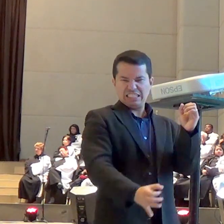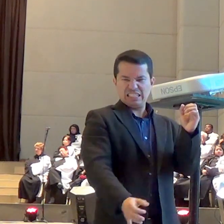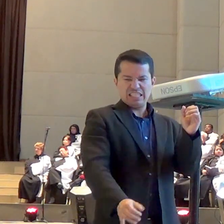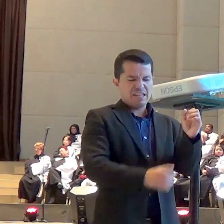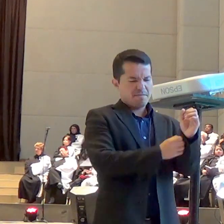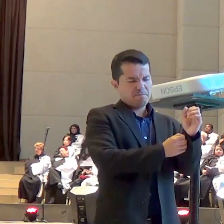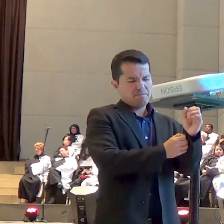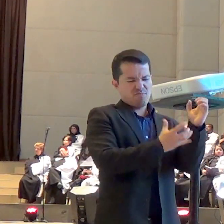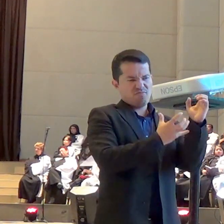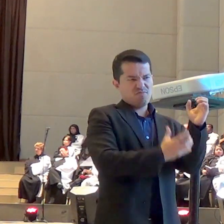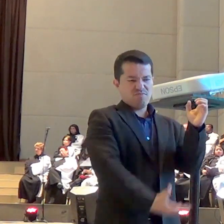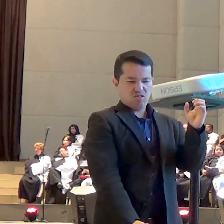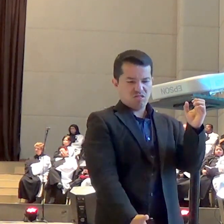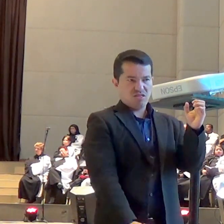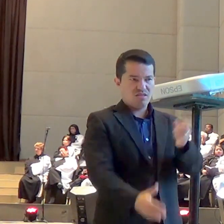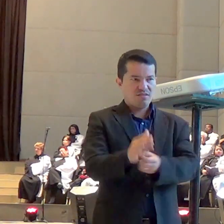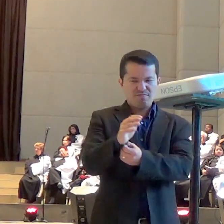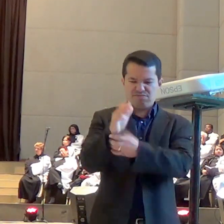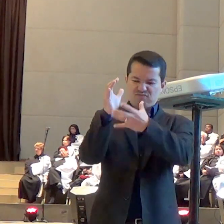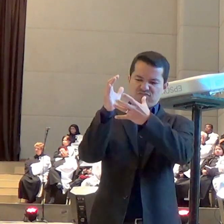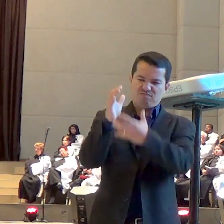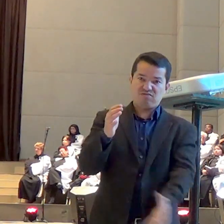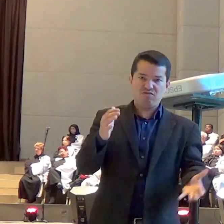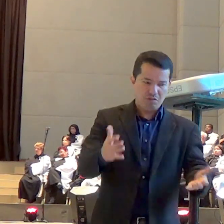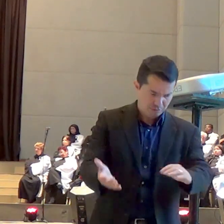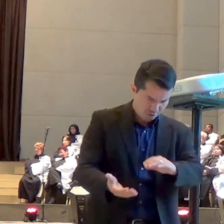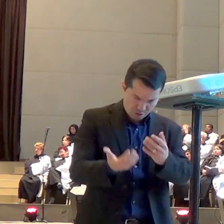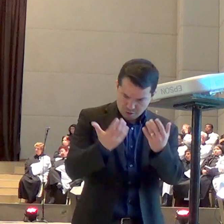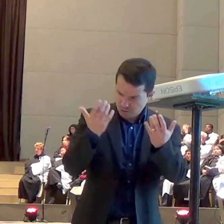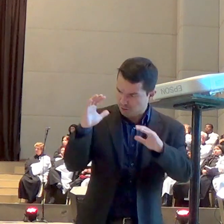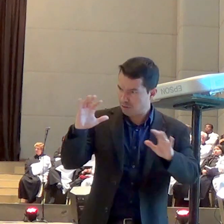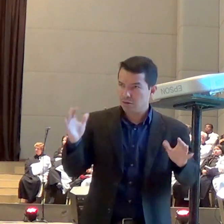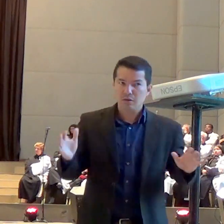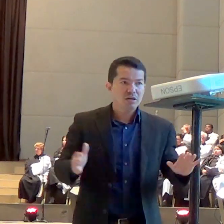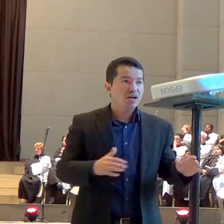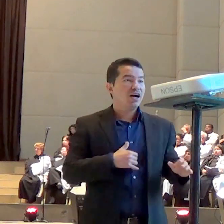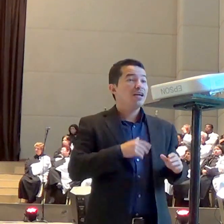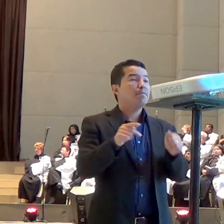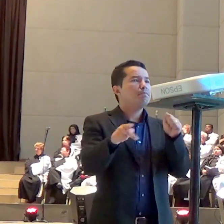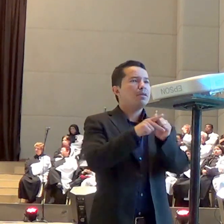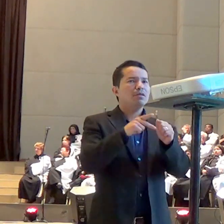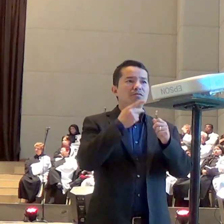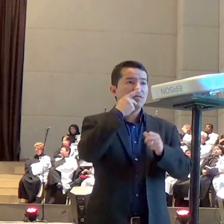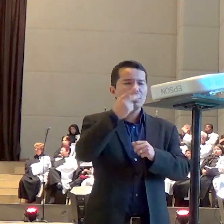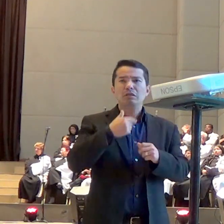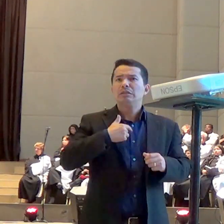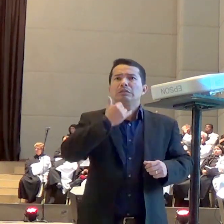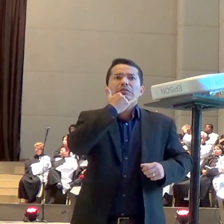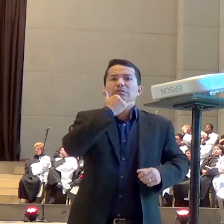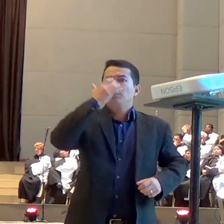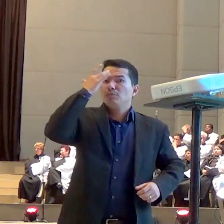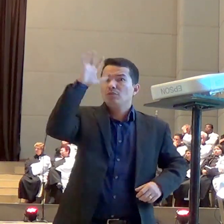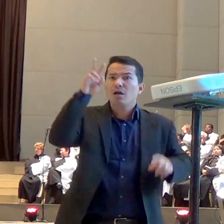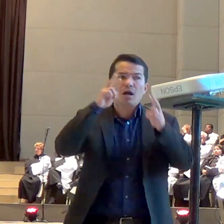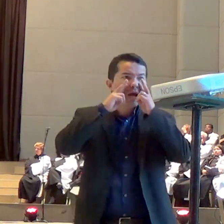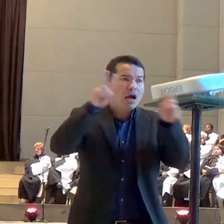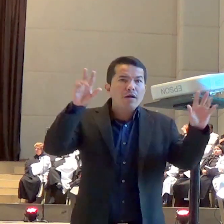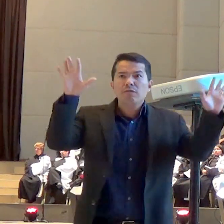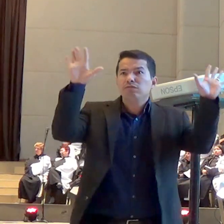mãos ele é liberto e ele diz eu não sabia se era uma visão se era isso que estava acontecendo do mesmo e ele